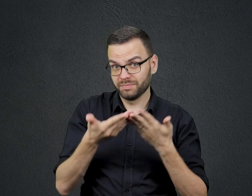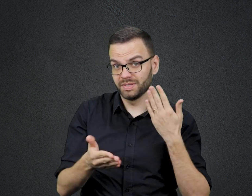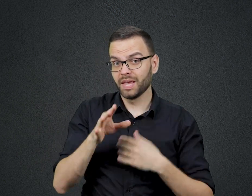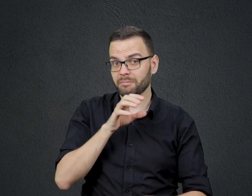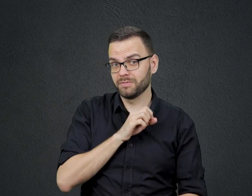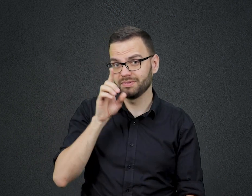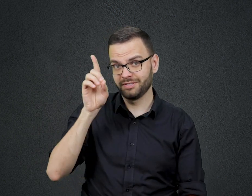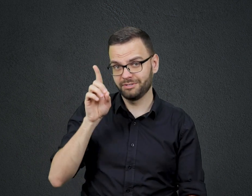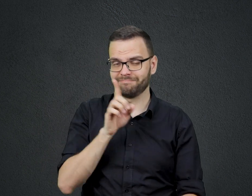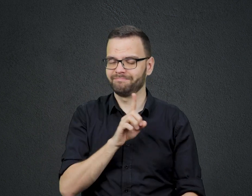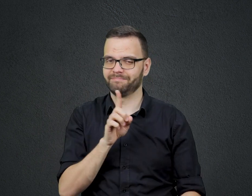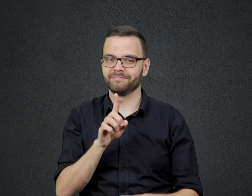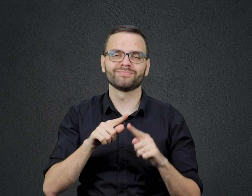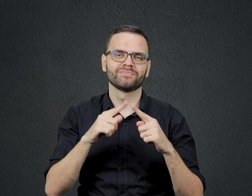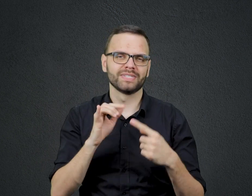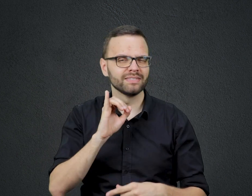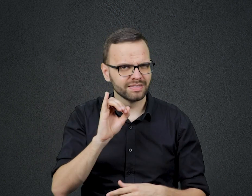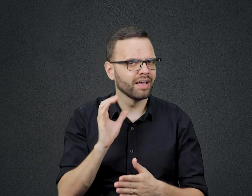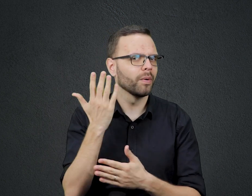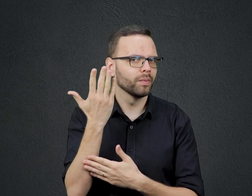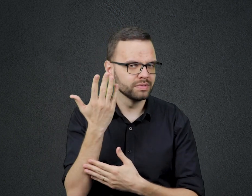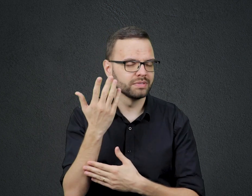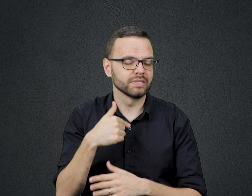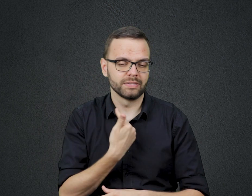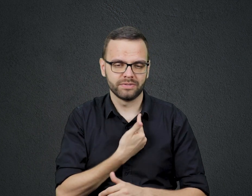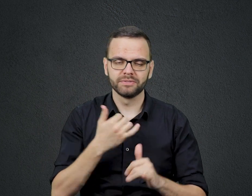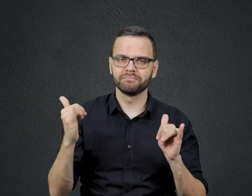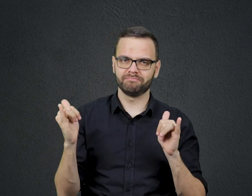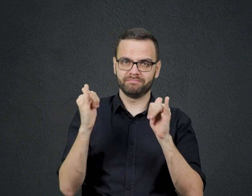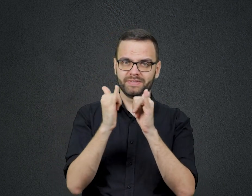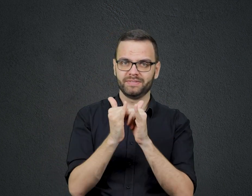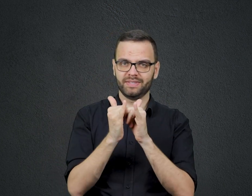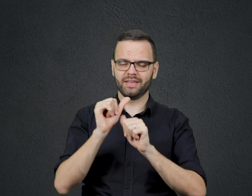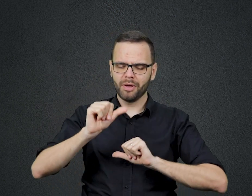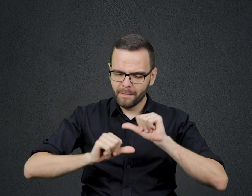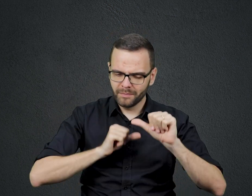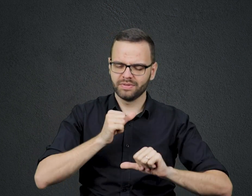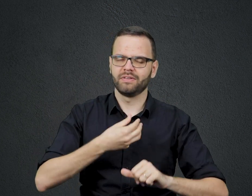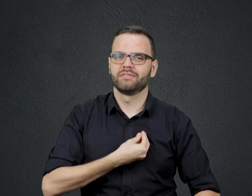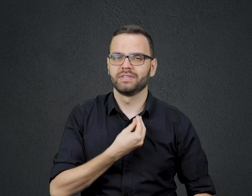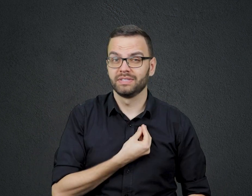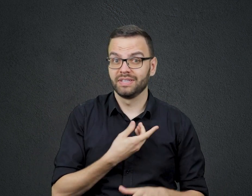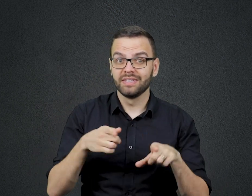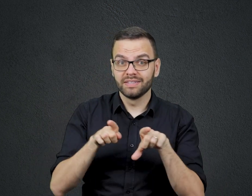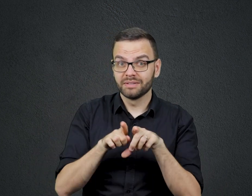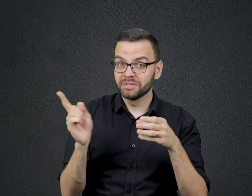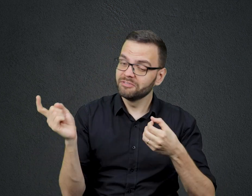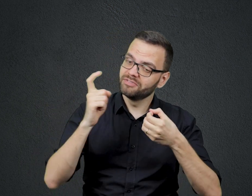obra Se isso acontecer É preciso pedir perdão e restauração a Deus E voltar aquele amor que